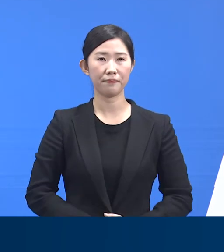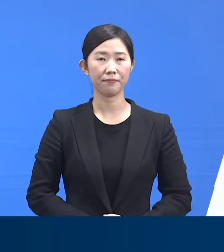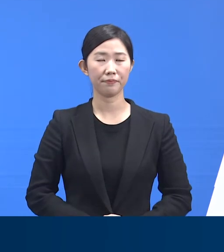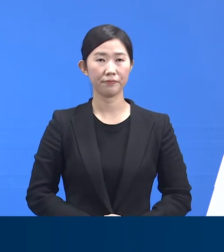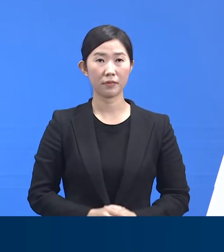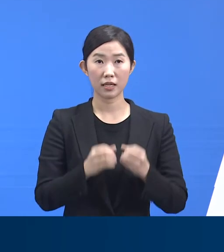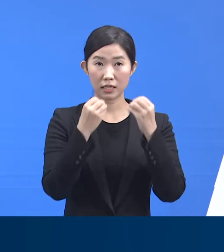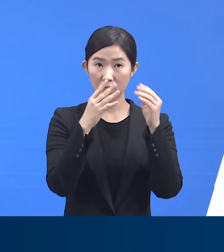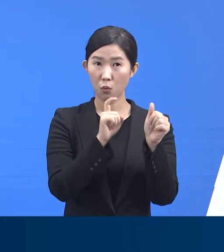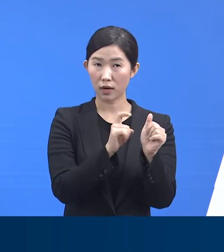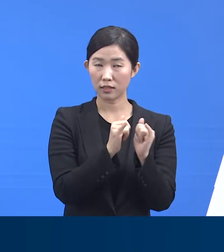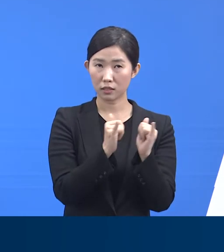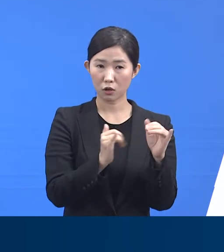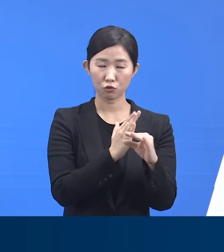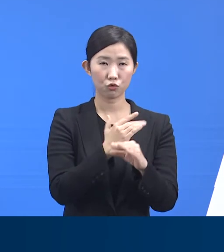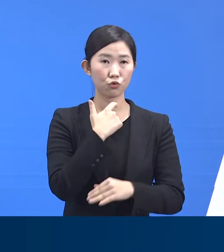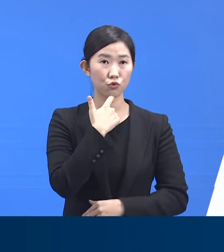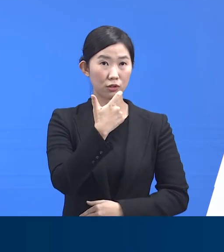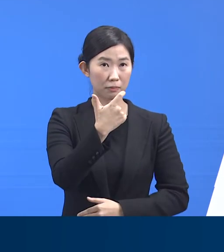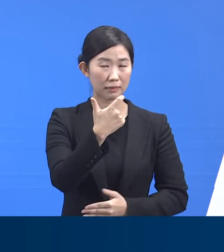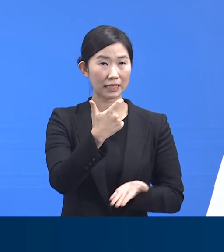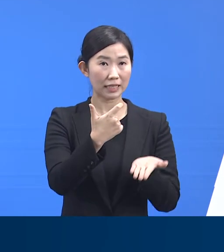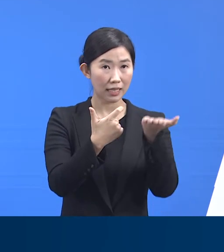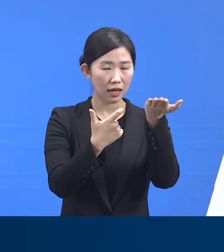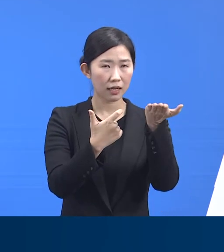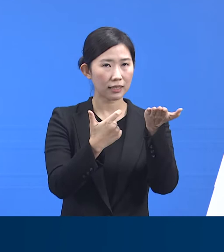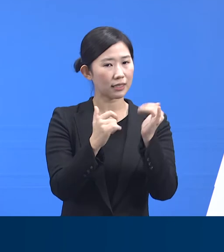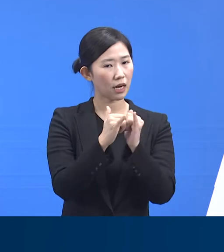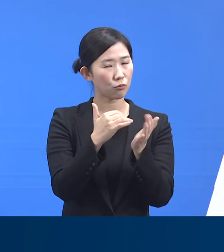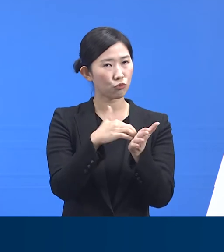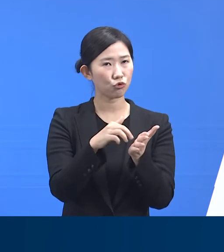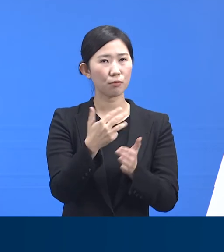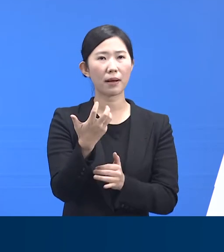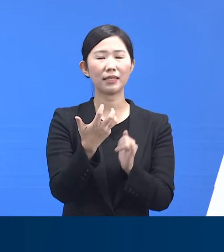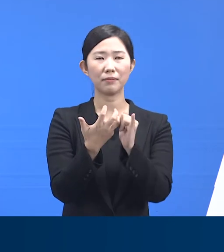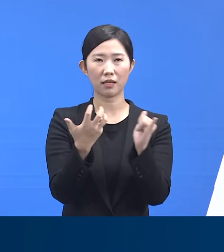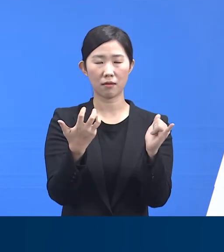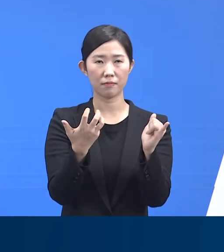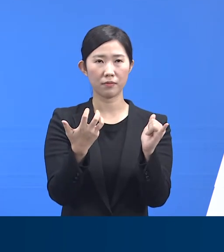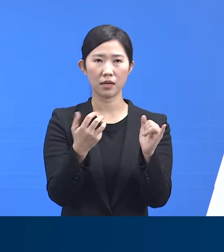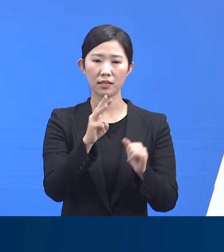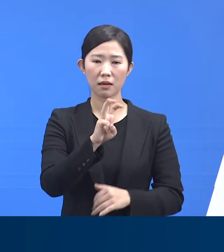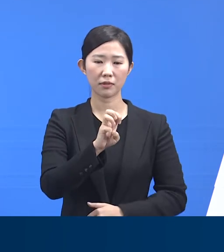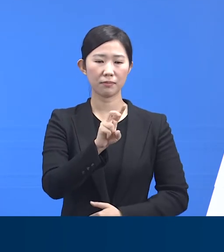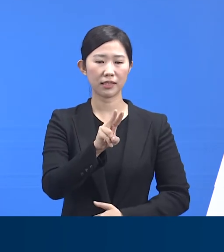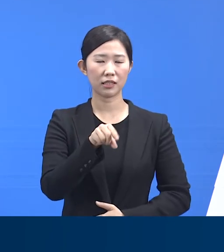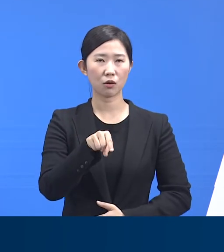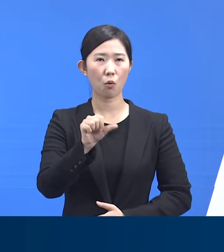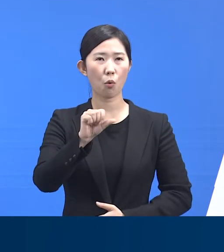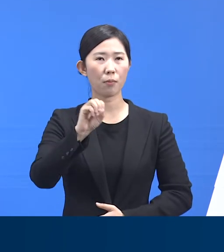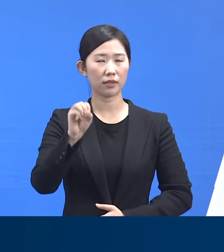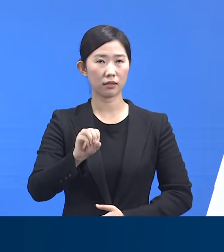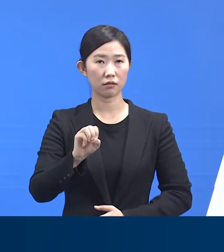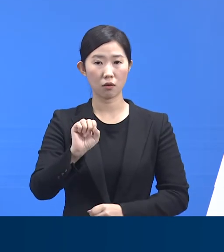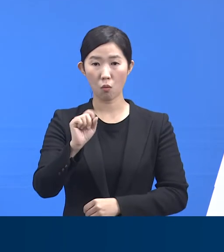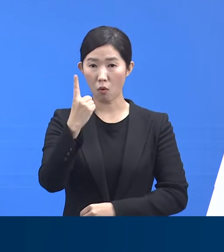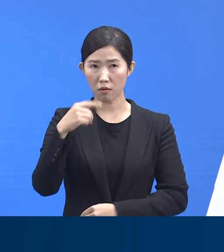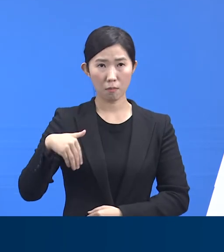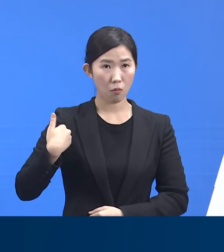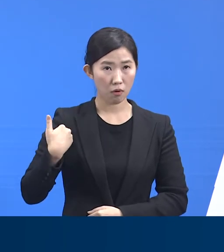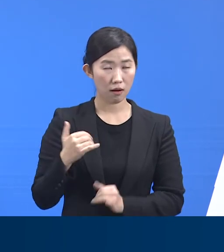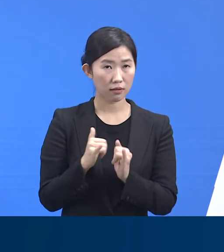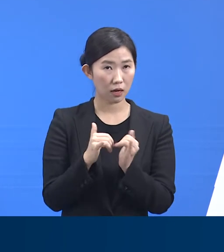신규 확진자 중 60세상 고령자는 80명으로 36.5%를 차지합니다. 감염 경로를 알 수 없는 확진자는